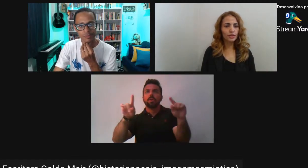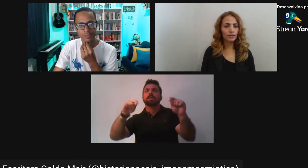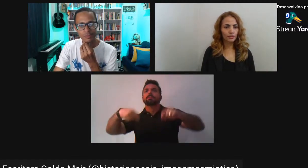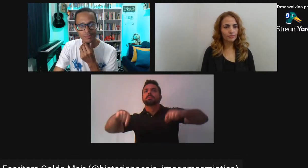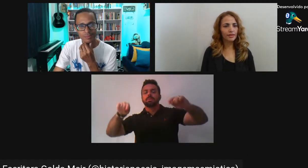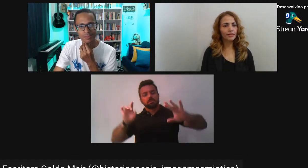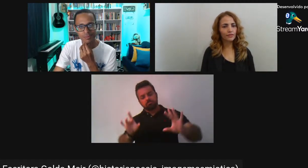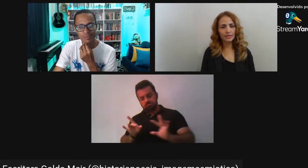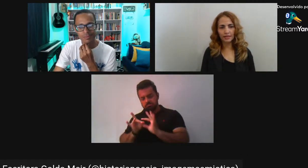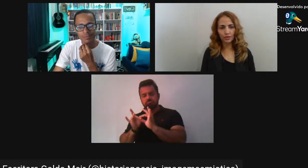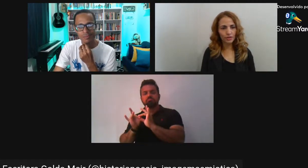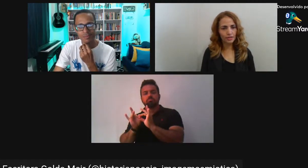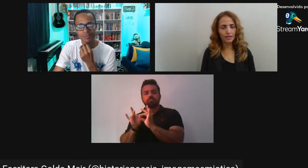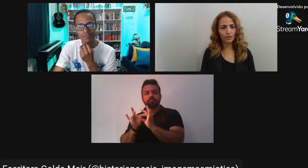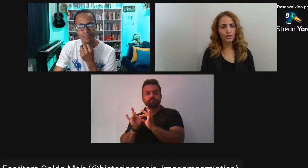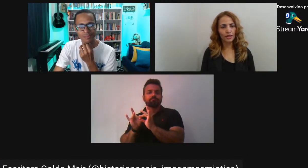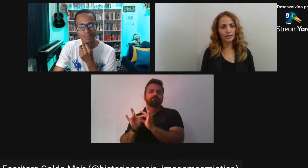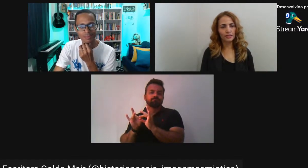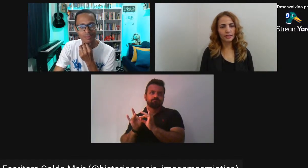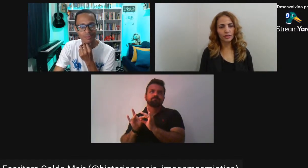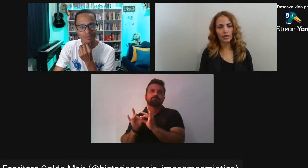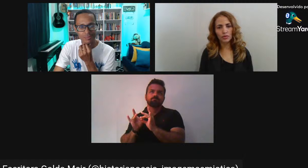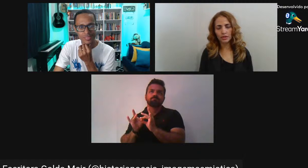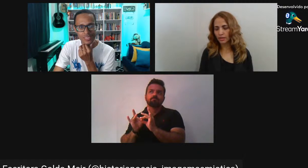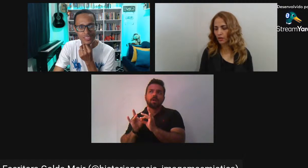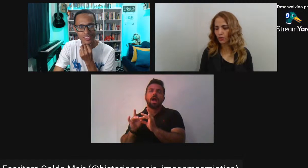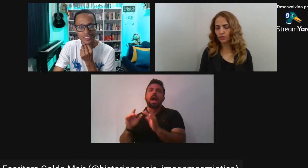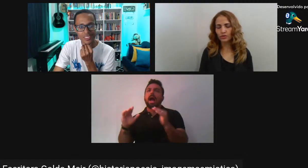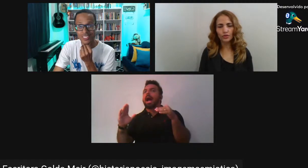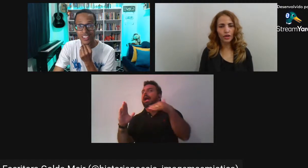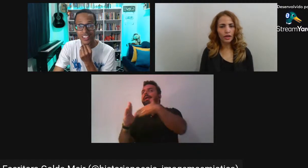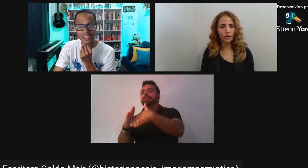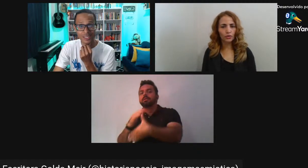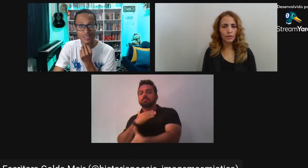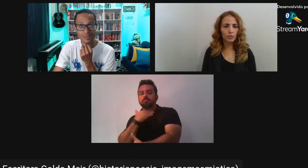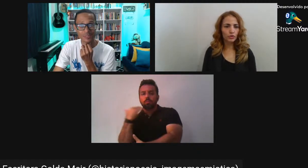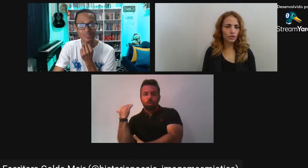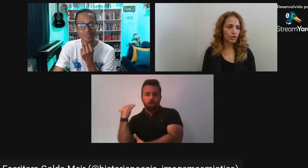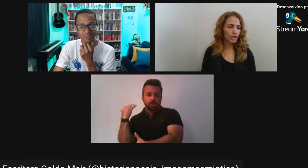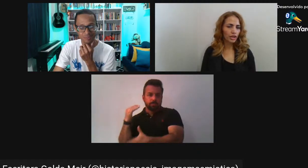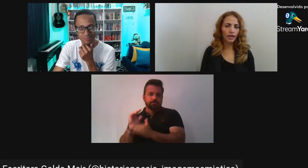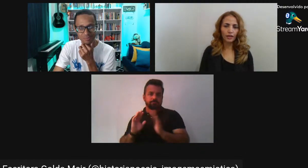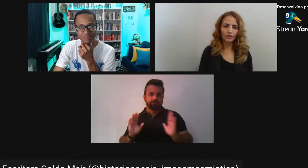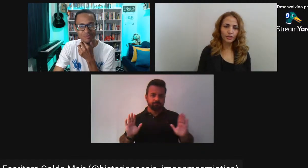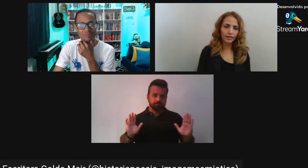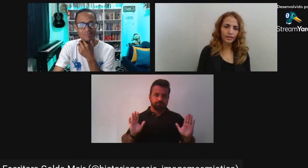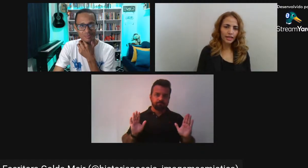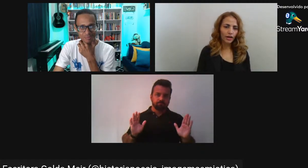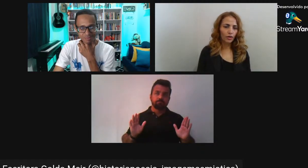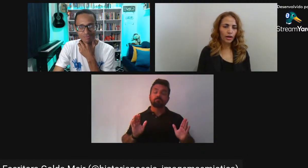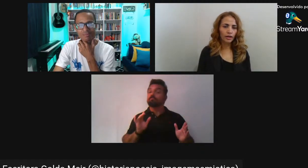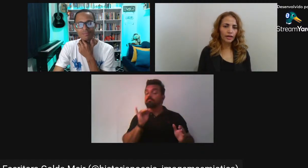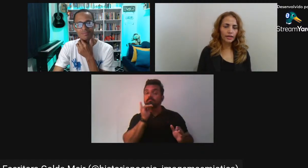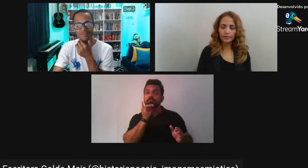Brasil Conseguiram fazer Coisas extraordinárias Nós temos aí aí Algumas pessoas Engenheiros